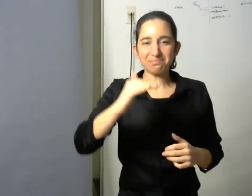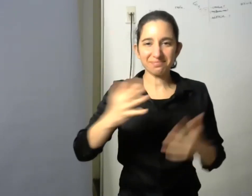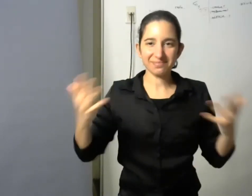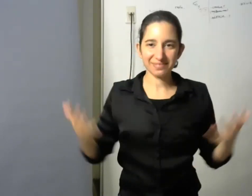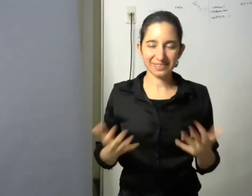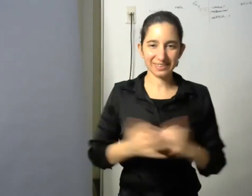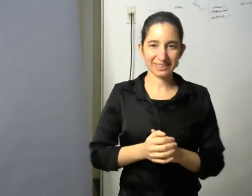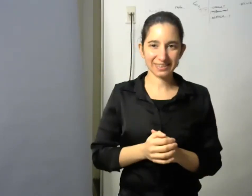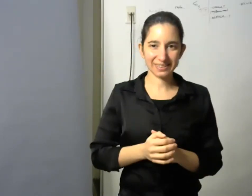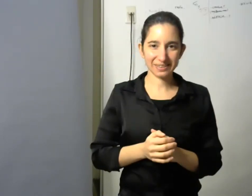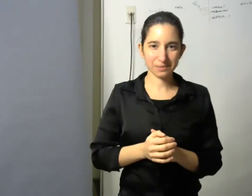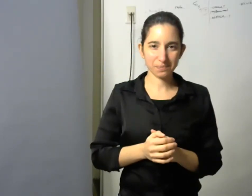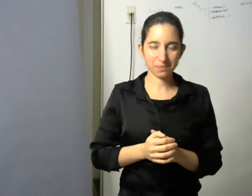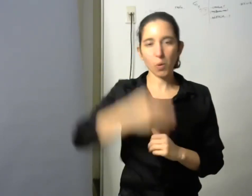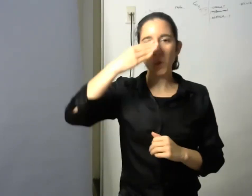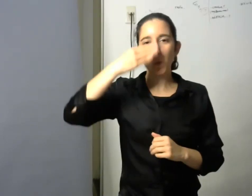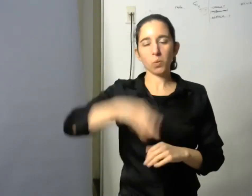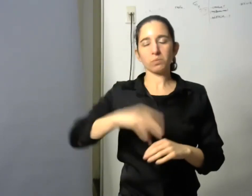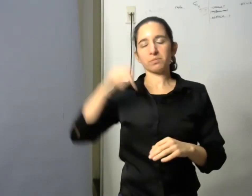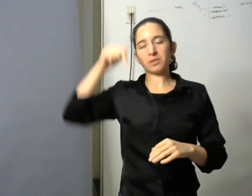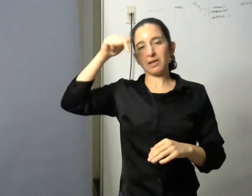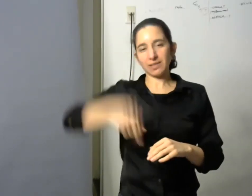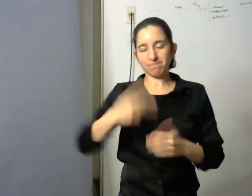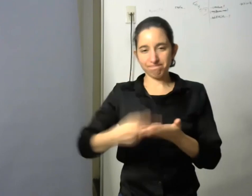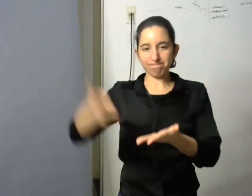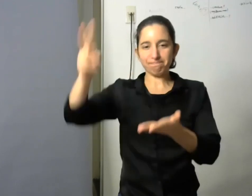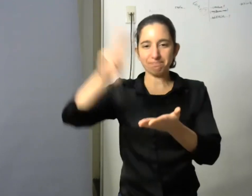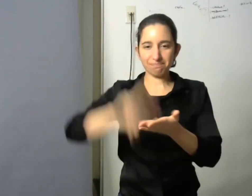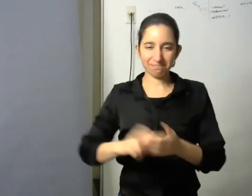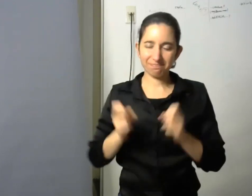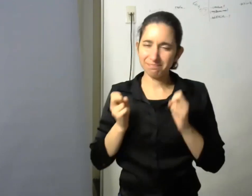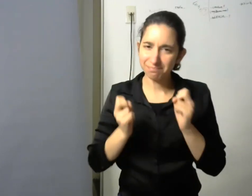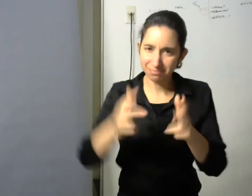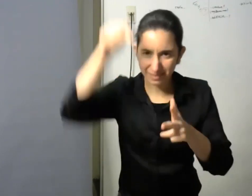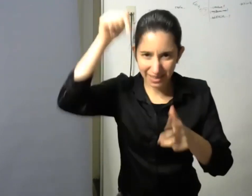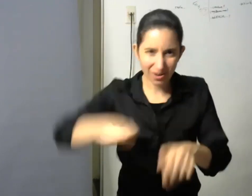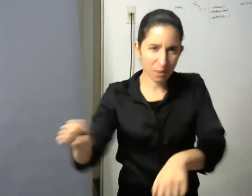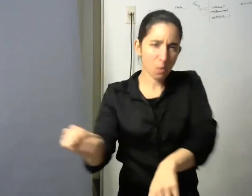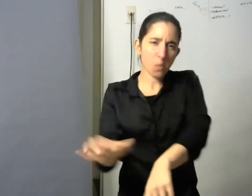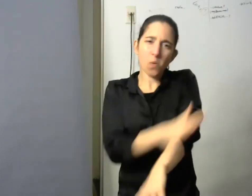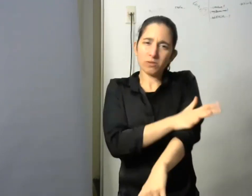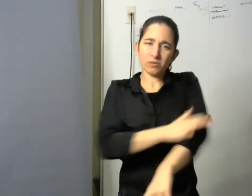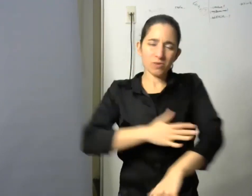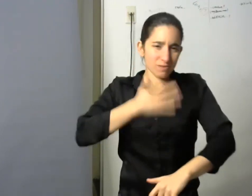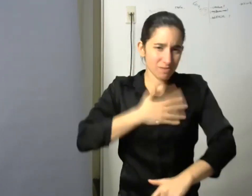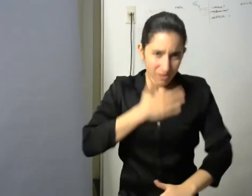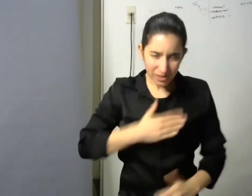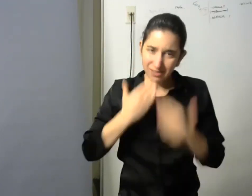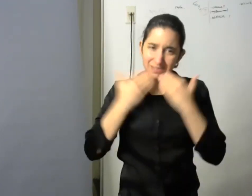vuelvo a repetir la enorme emoción gratitud que siento por haber